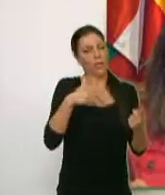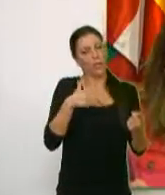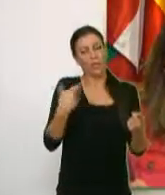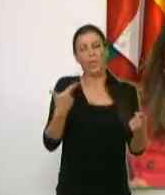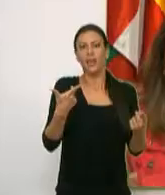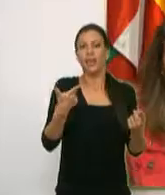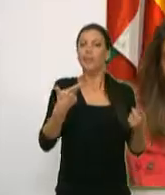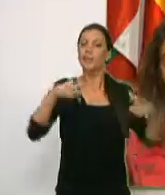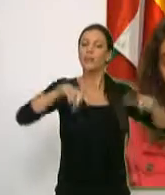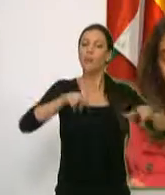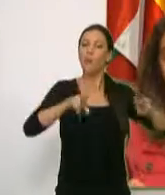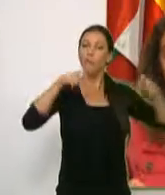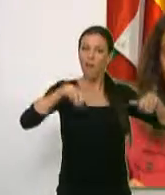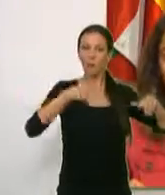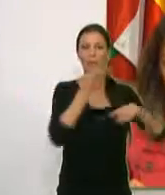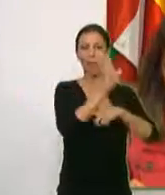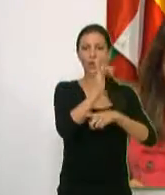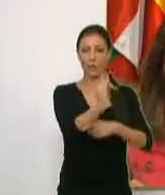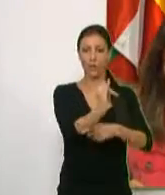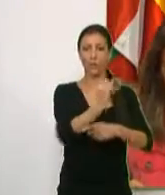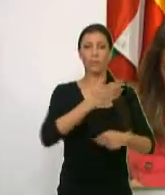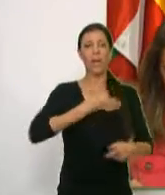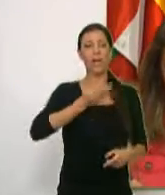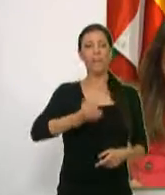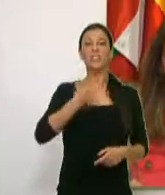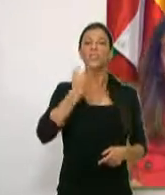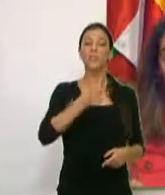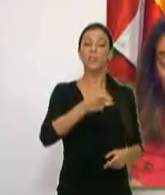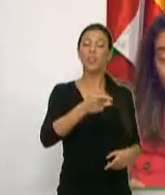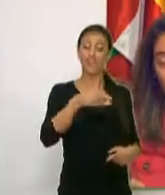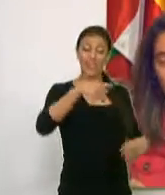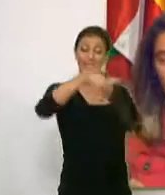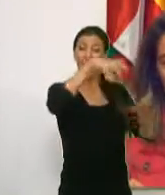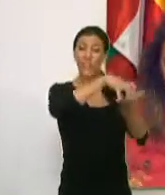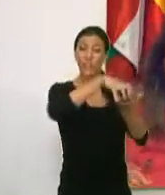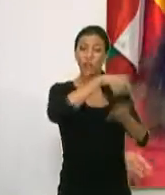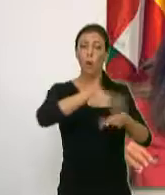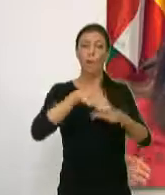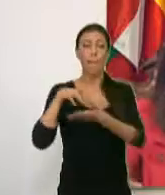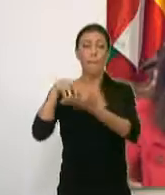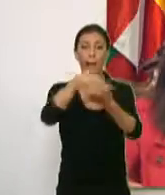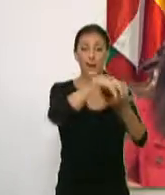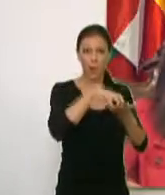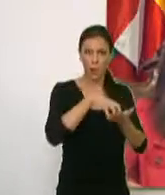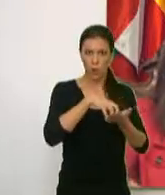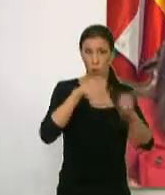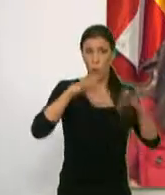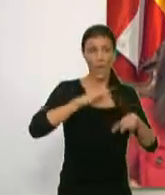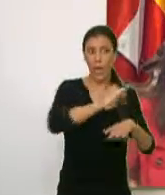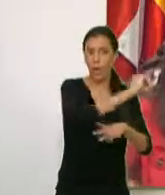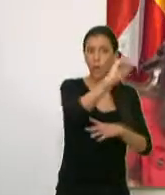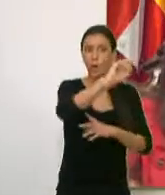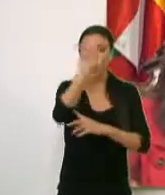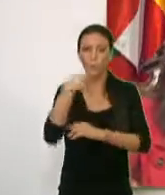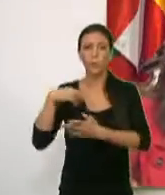se expondrá en la nueva instalación. La primera edición señaló que este centro de barrio, como todos los